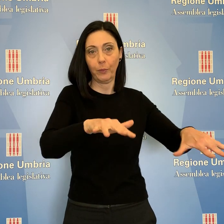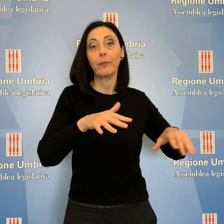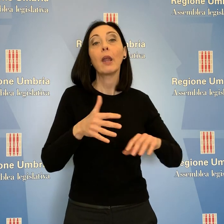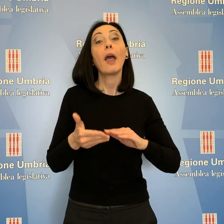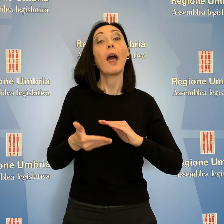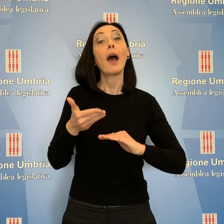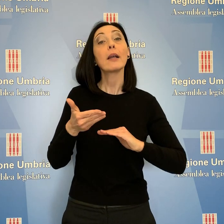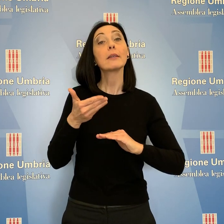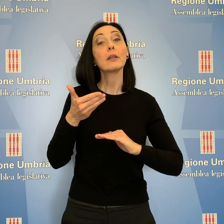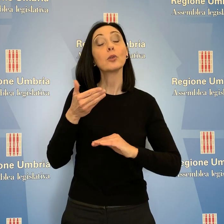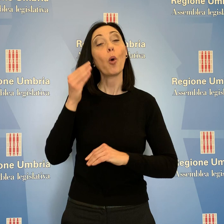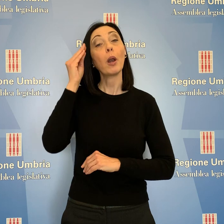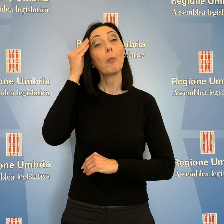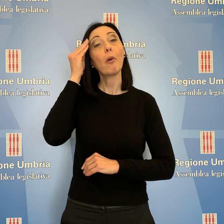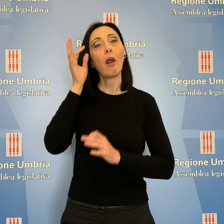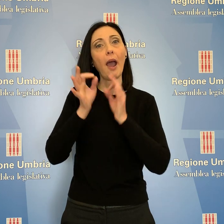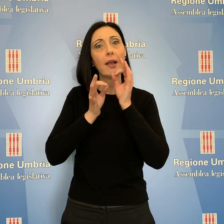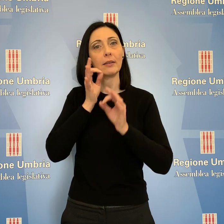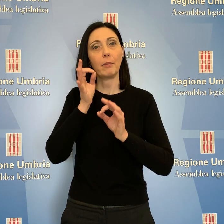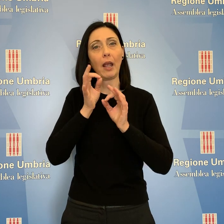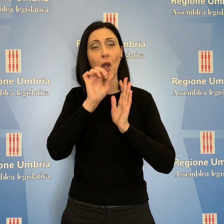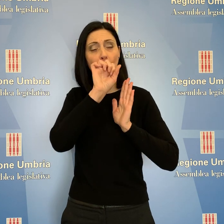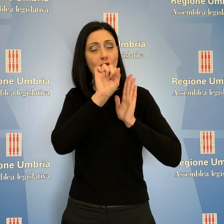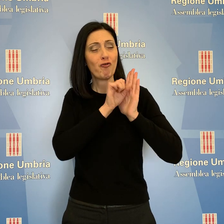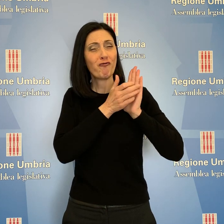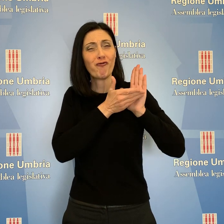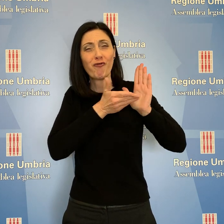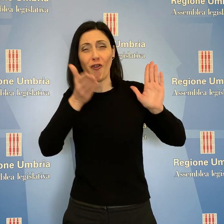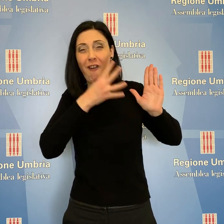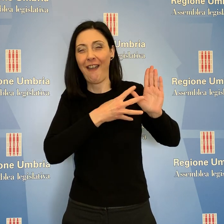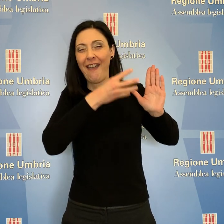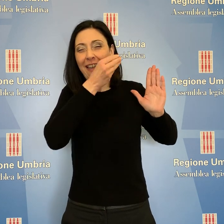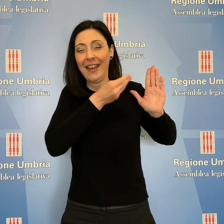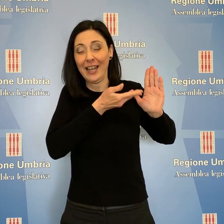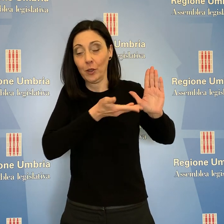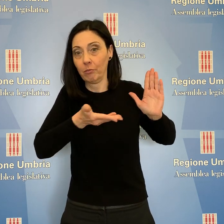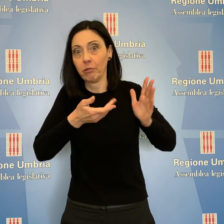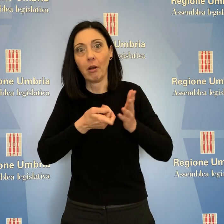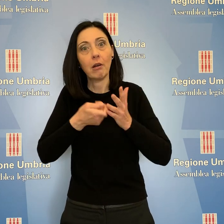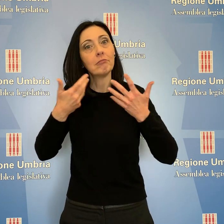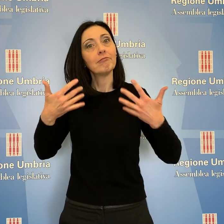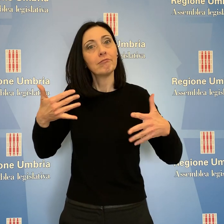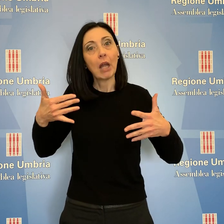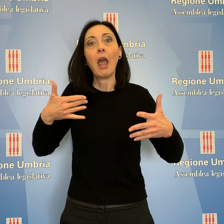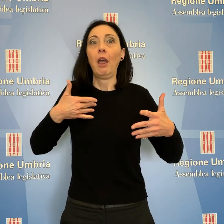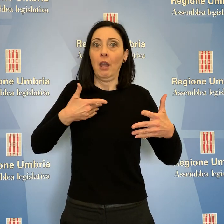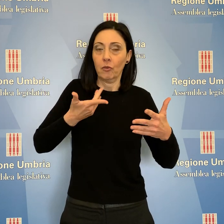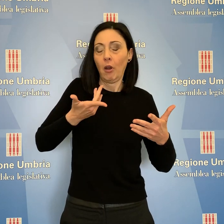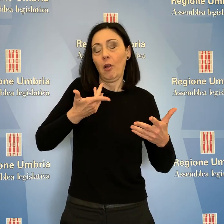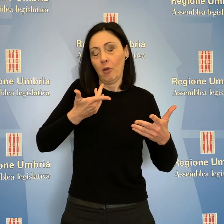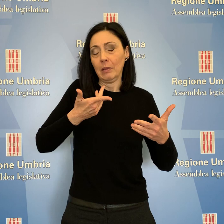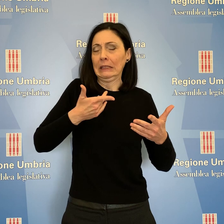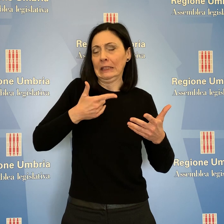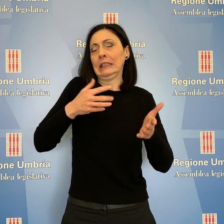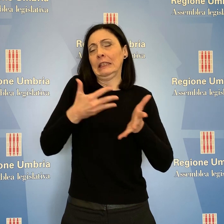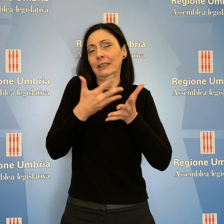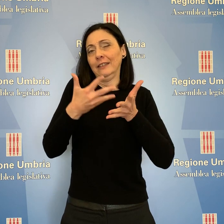Morroni ha sottolineato l'importanza storica di questa realizzazione che dopo un lungo e travagliato periodo è giunta a una tappa